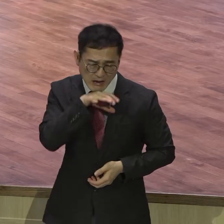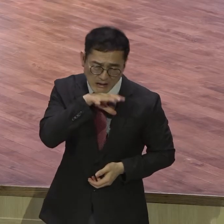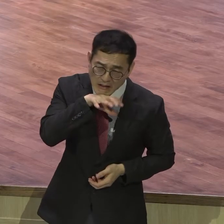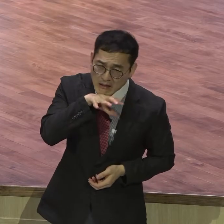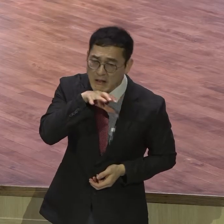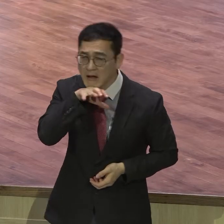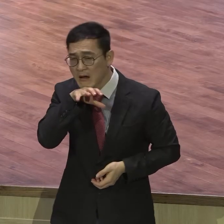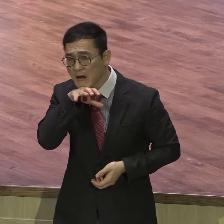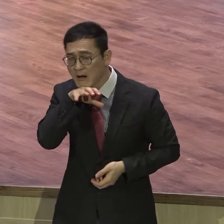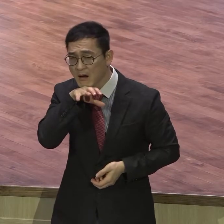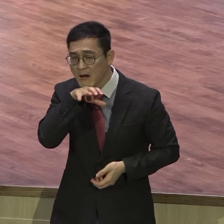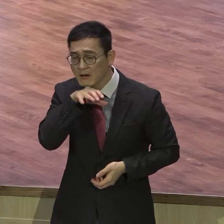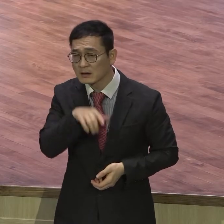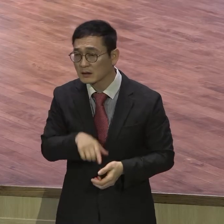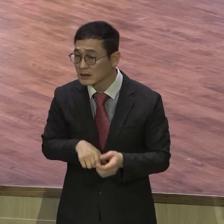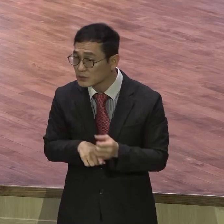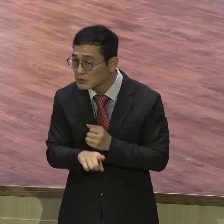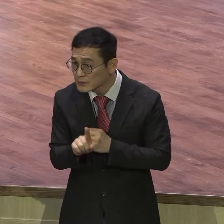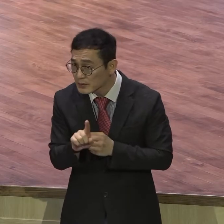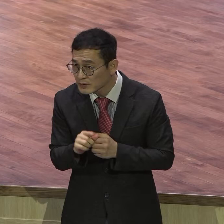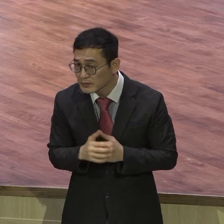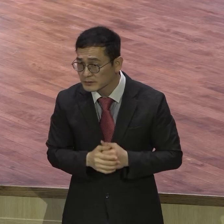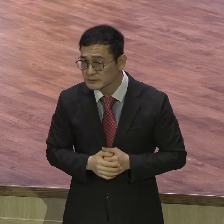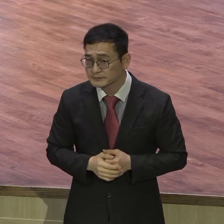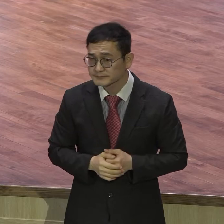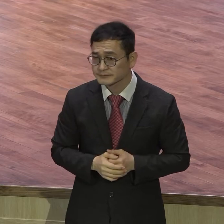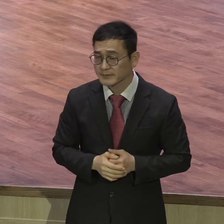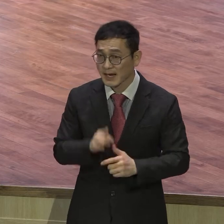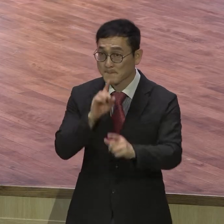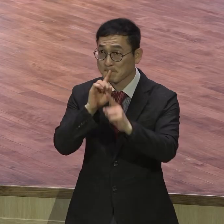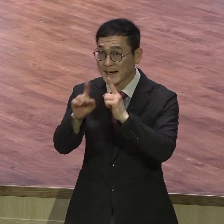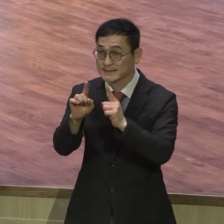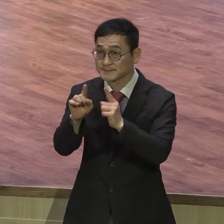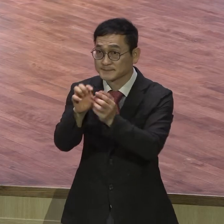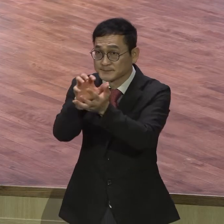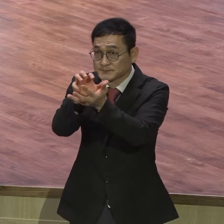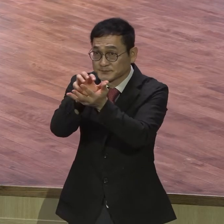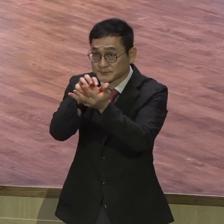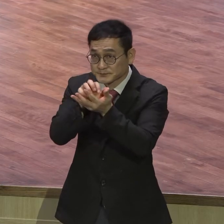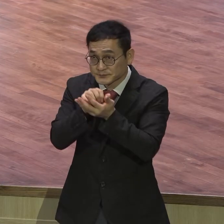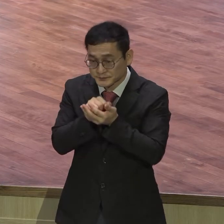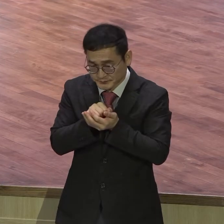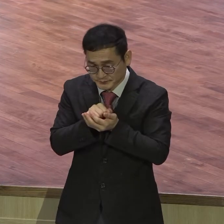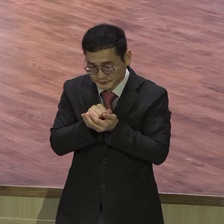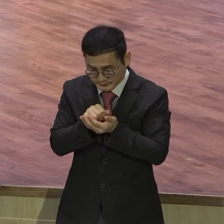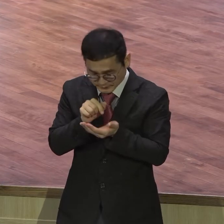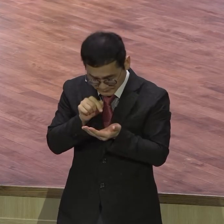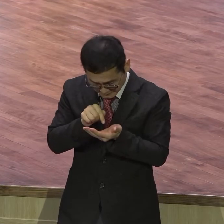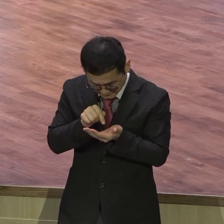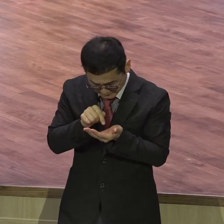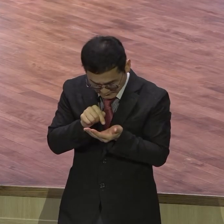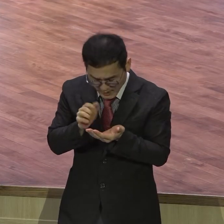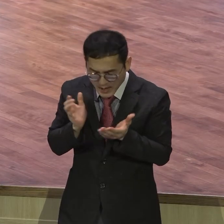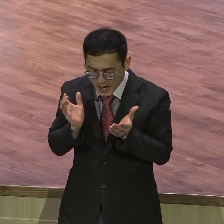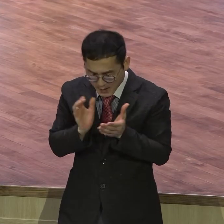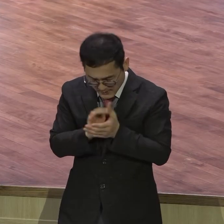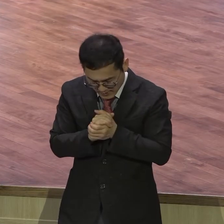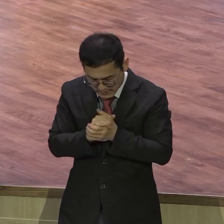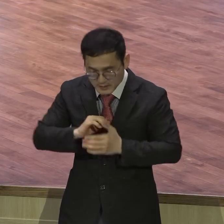간단한 거예요. 강단에 선포되는 하나님의 말씀을 내가 순종하냐 안 하냐는 것입니다.